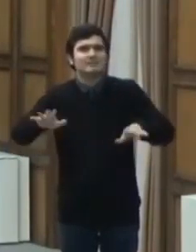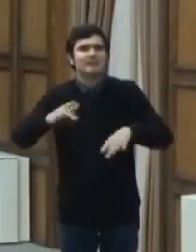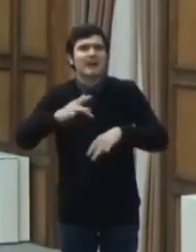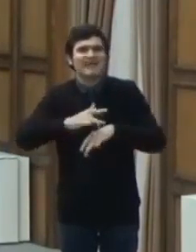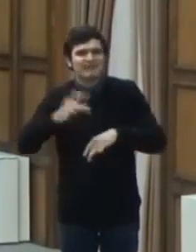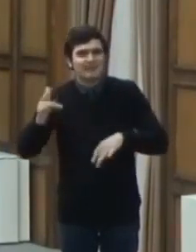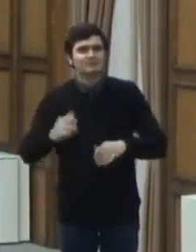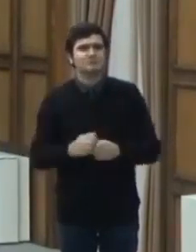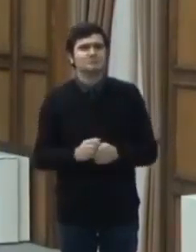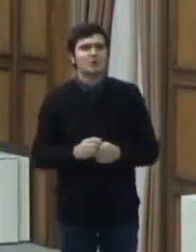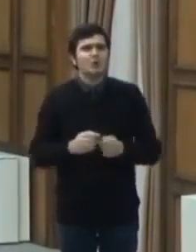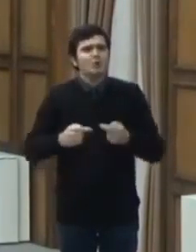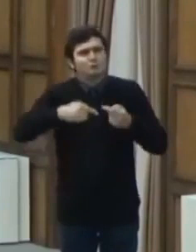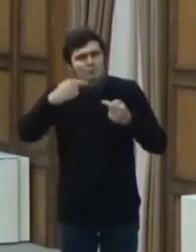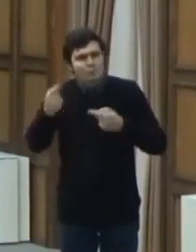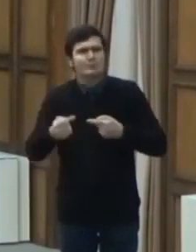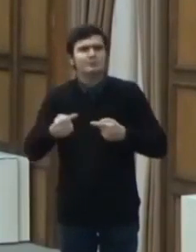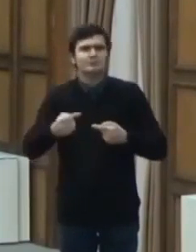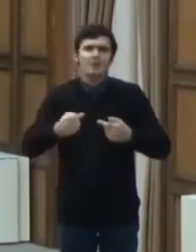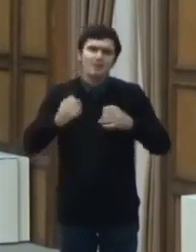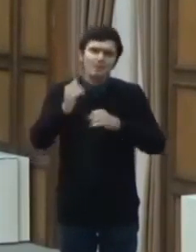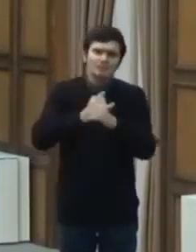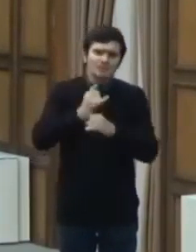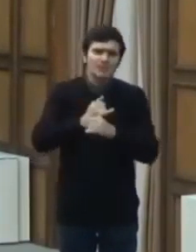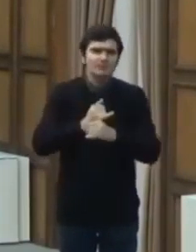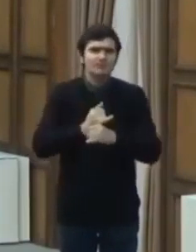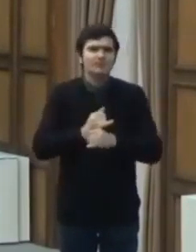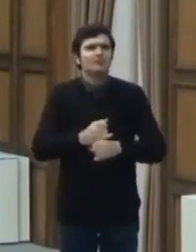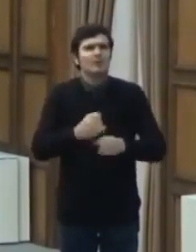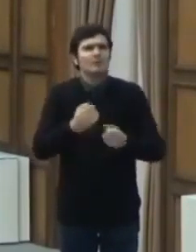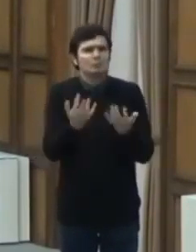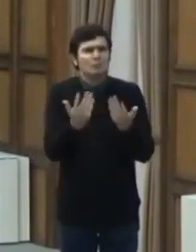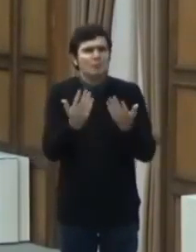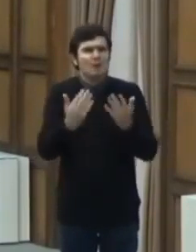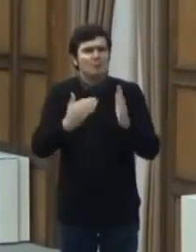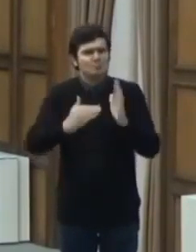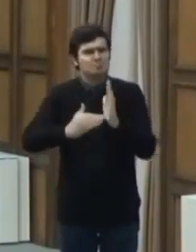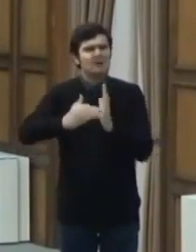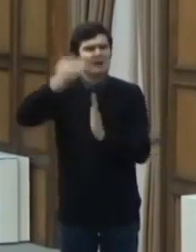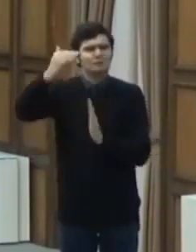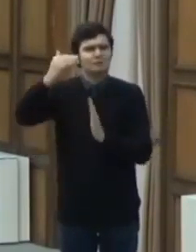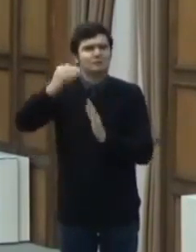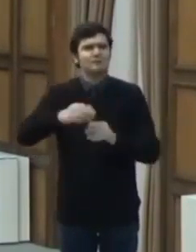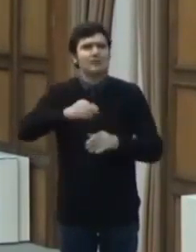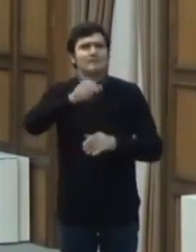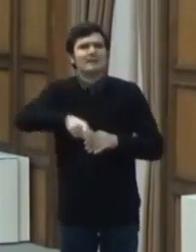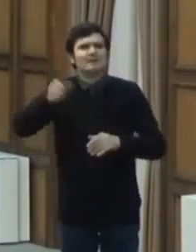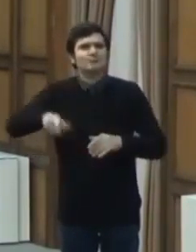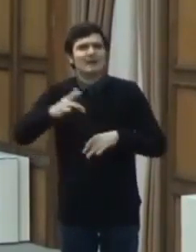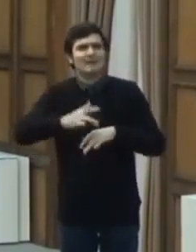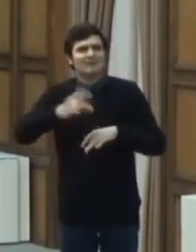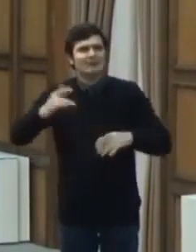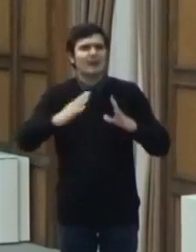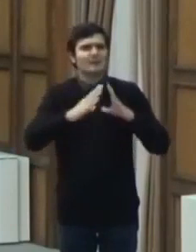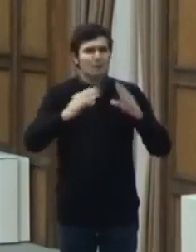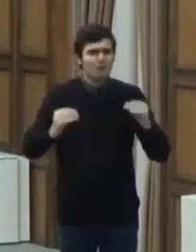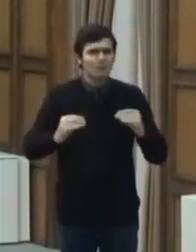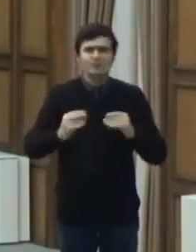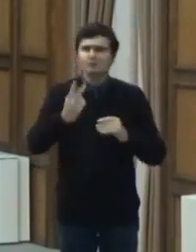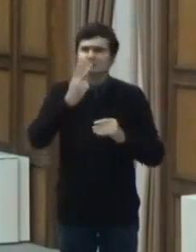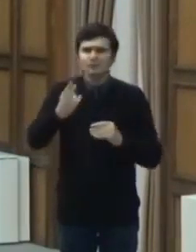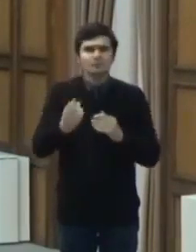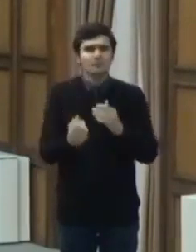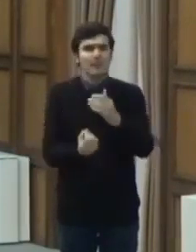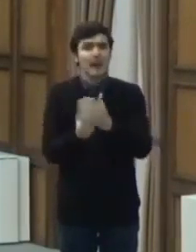luând în considerare persistența unui număr crescut de persoane infectate pe teritoriul național, precum și apariția unor noi